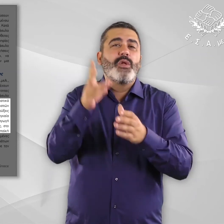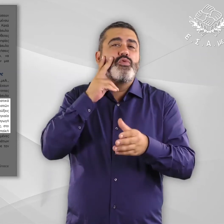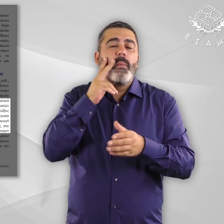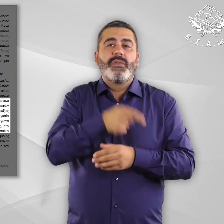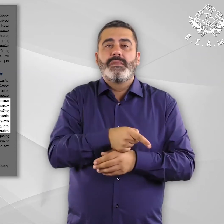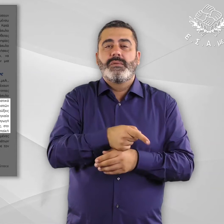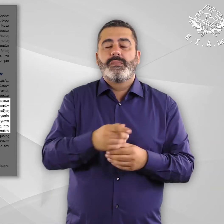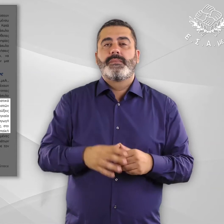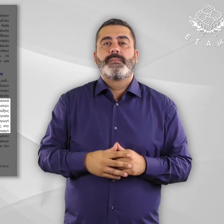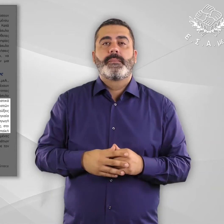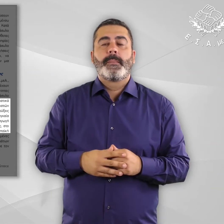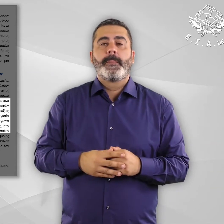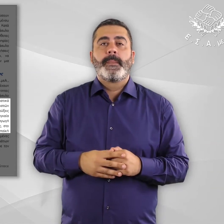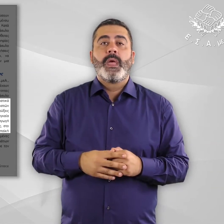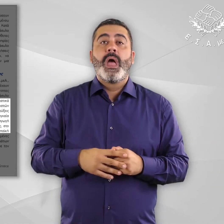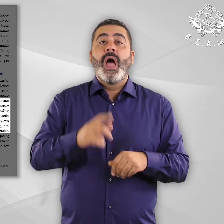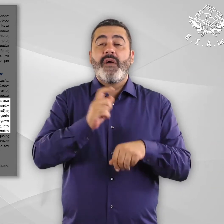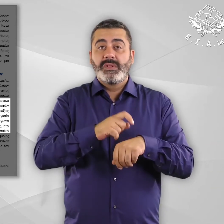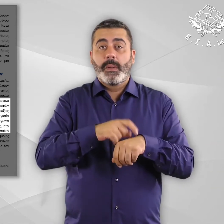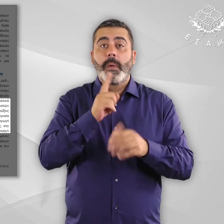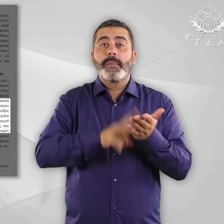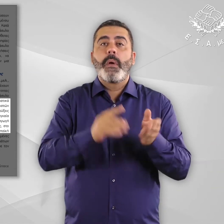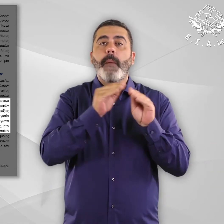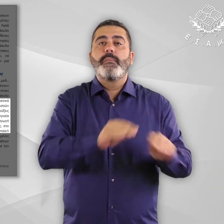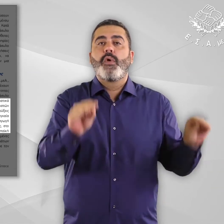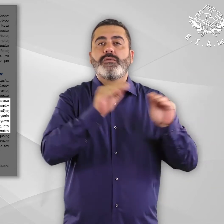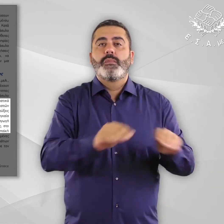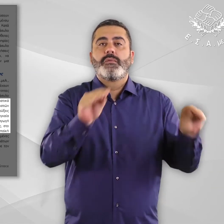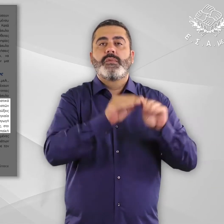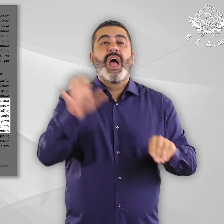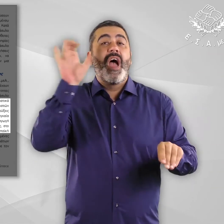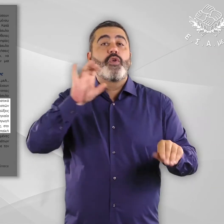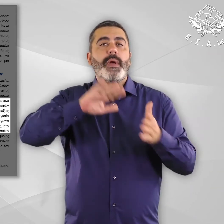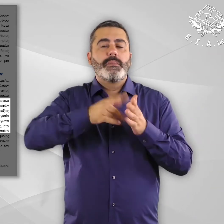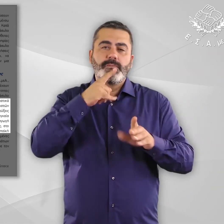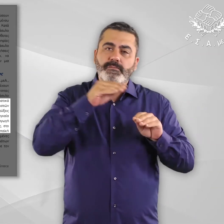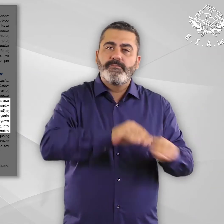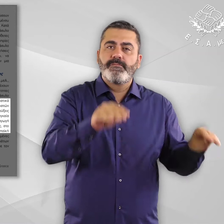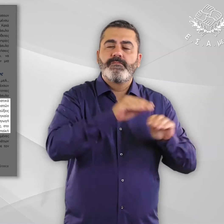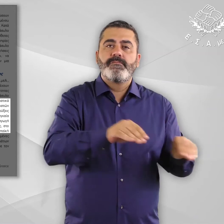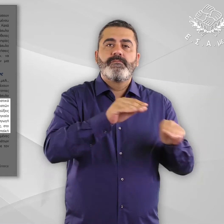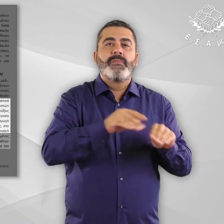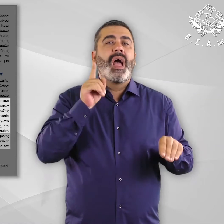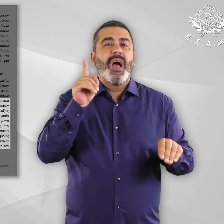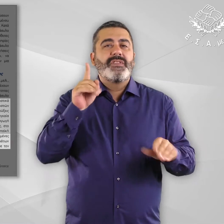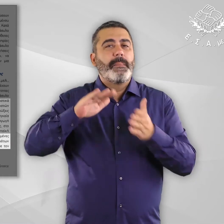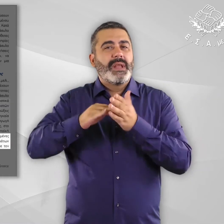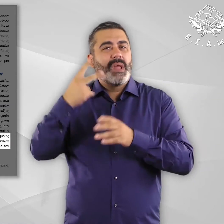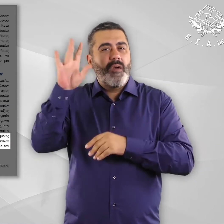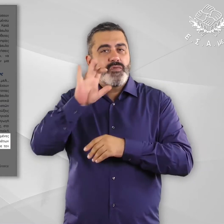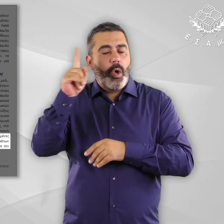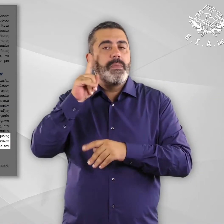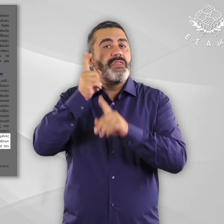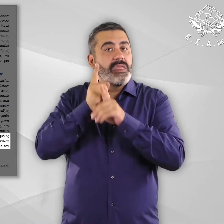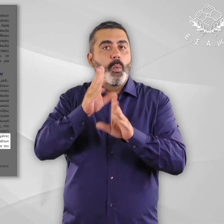ομάδες. Στο πλαίσιο της επιμόρφωσης που λαμβάνουν από την Ευρωπαϊκή Υπηρεσία υποστήριξης για το άσύλο Ίσο, σε